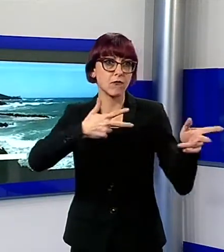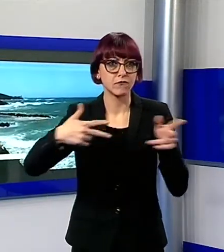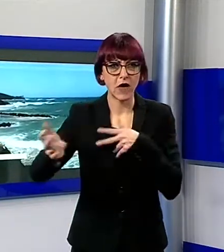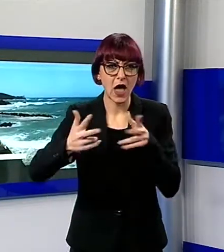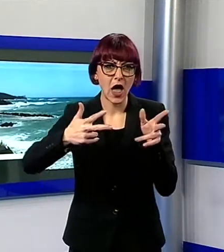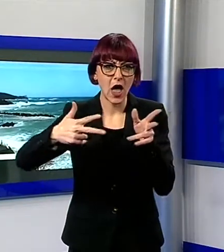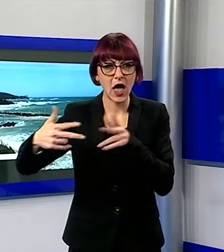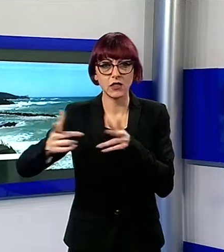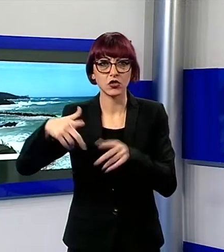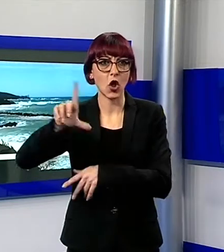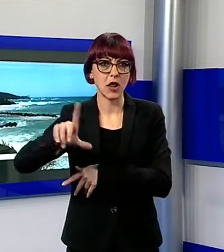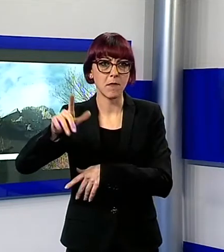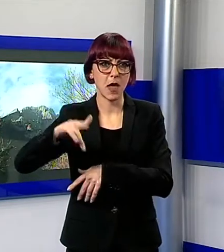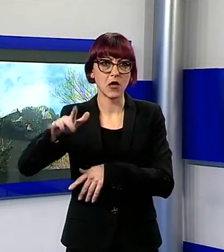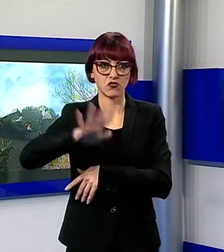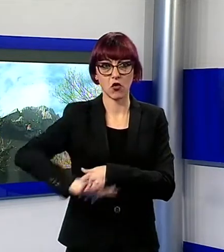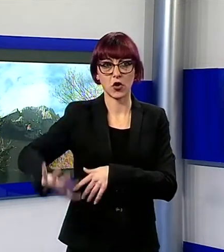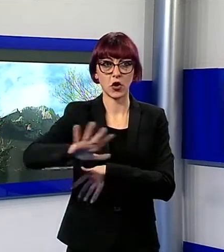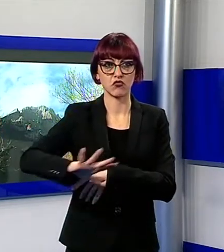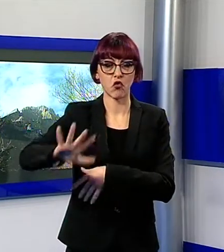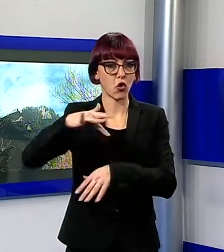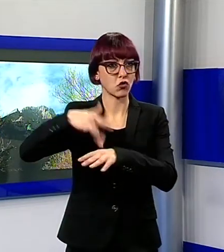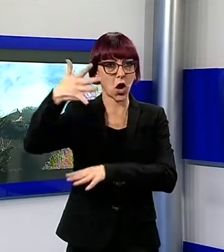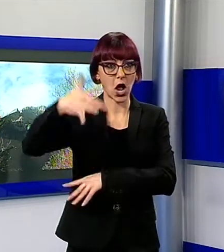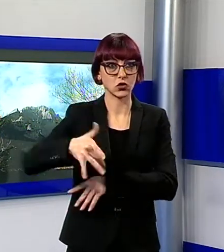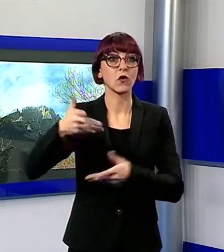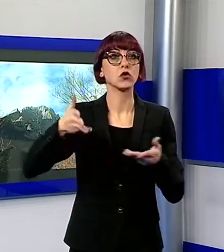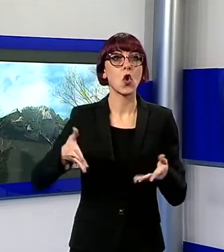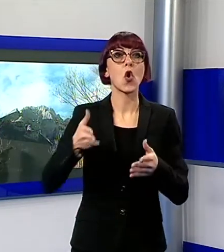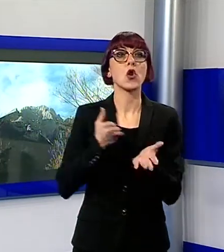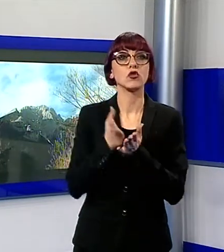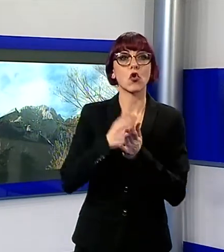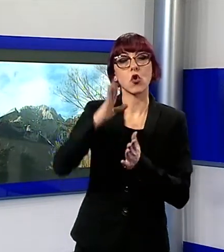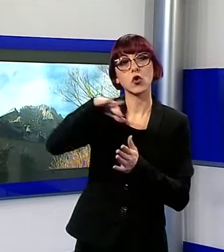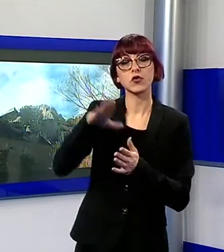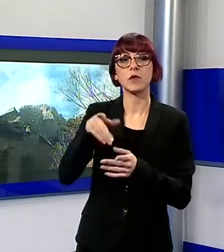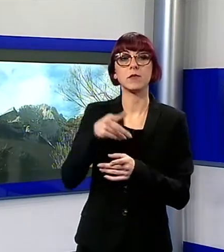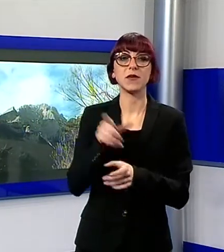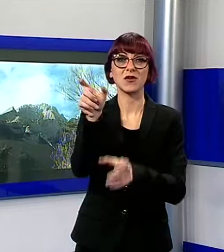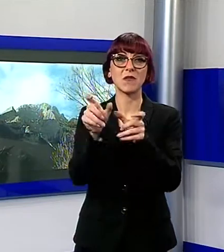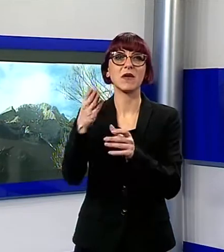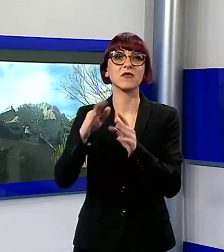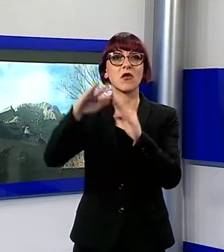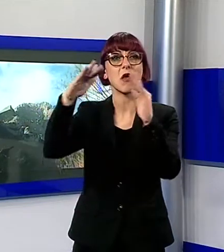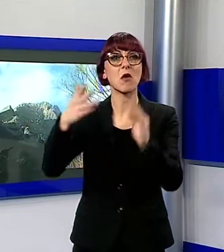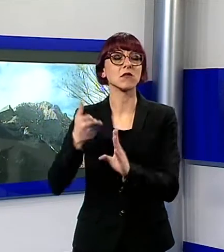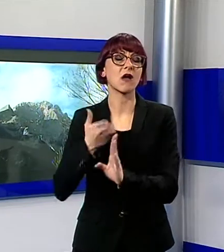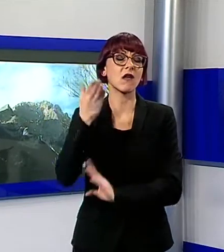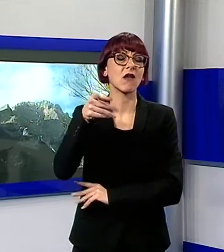e speleologico toscano raccomanda la massima prudenza ai frequentatori della montagna. Molti soccorritori hanno segnalato la